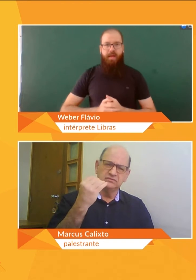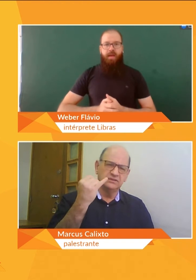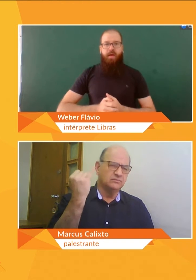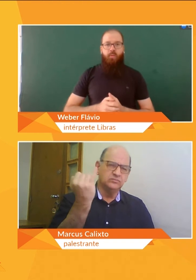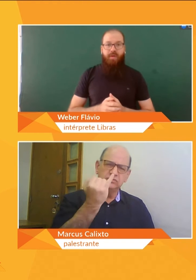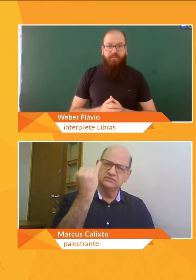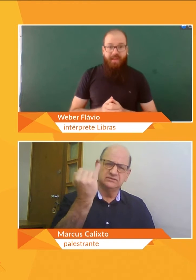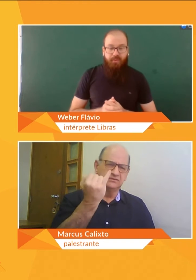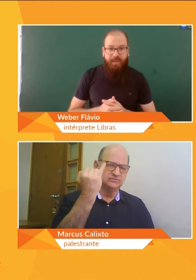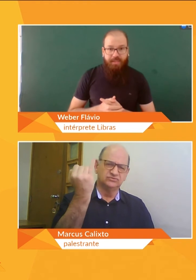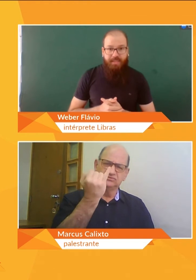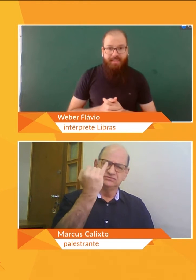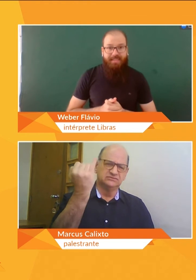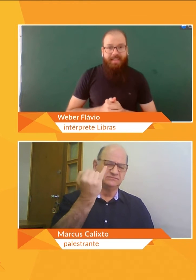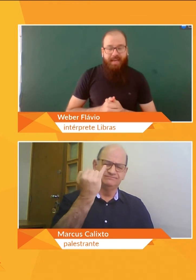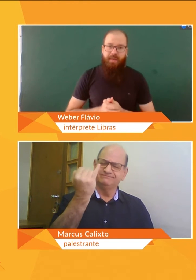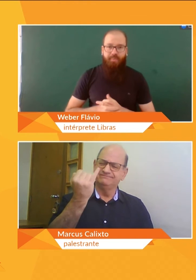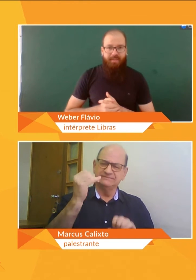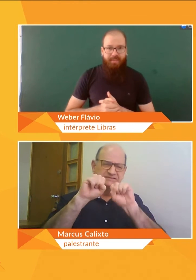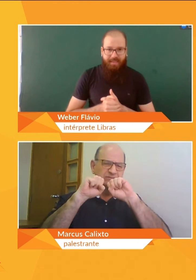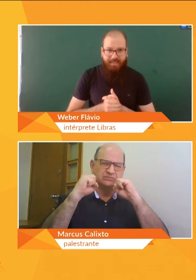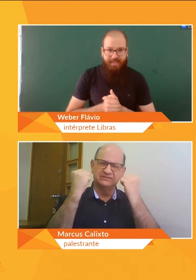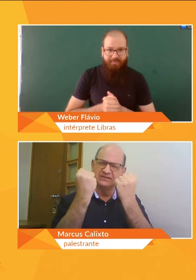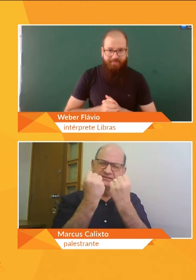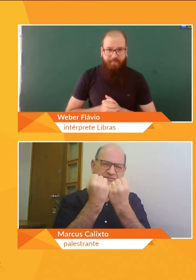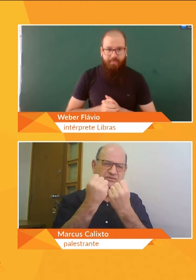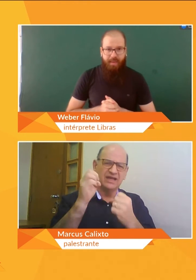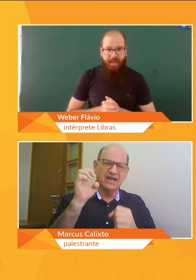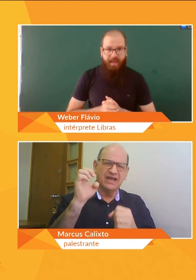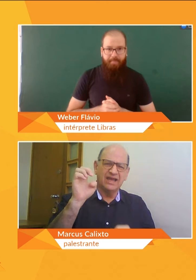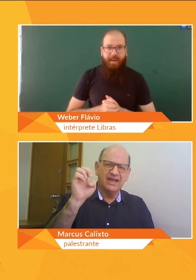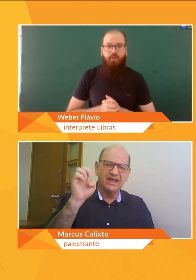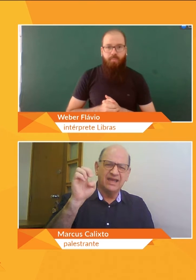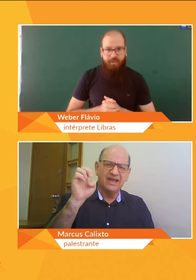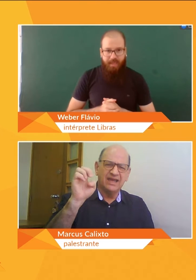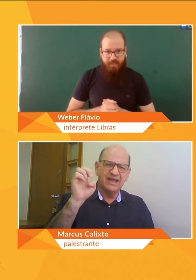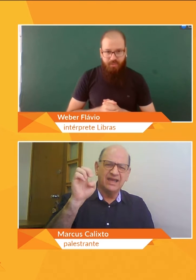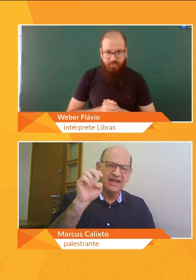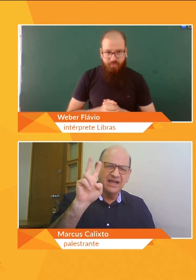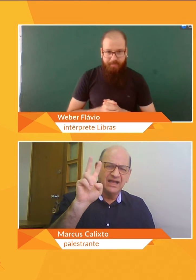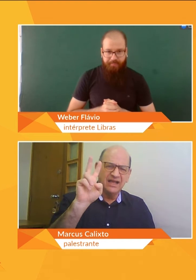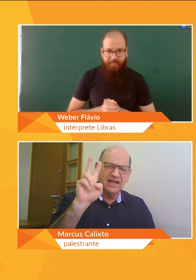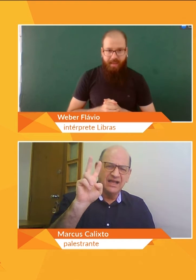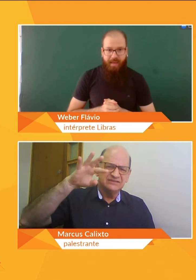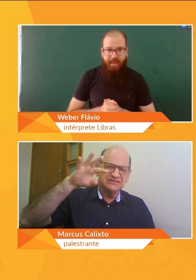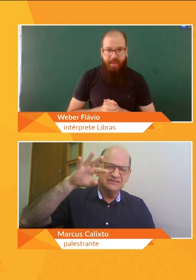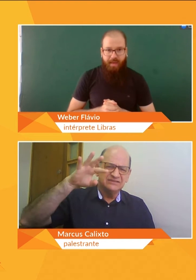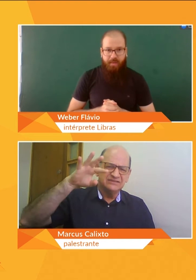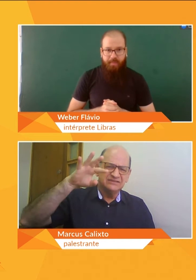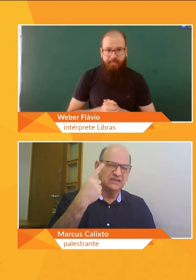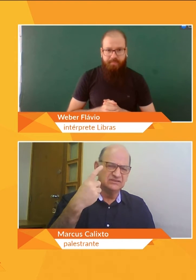O evento é de extrema importância para a comunidade surda.